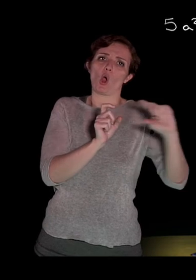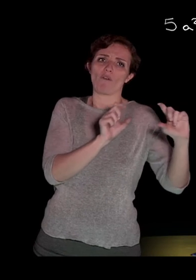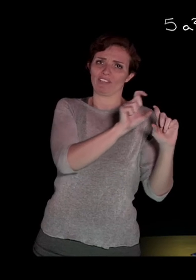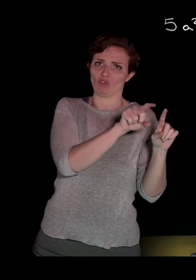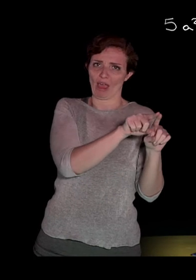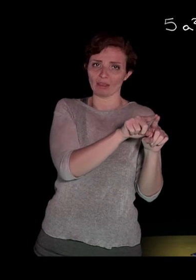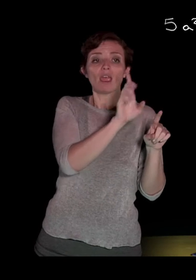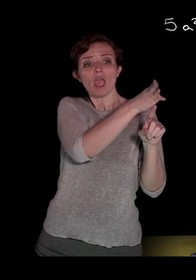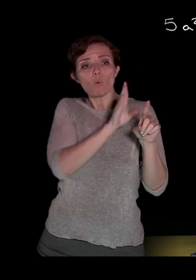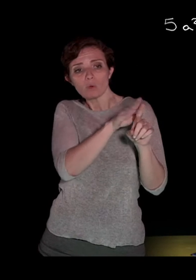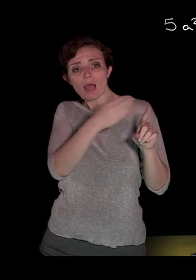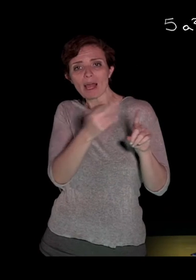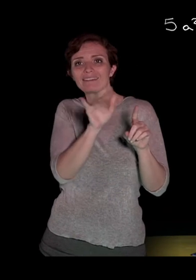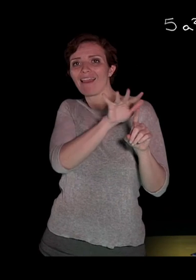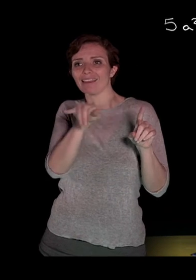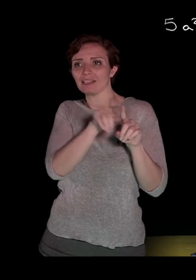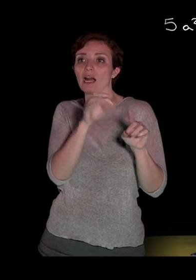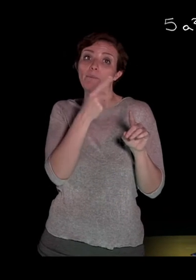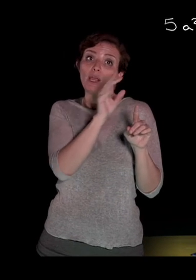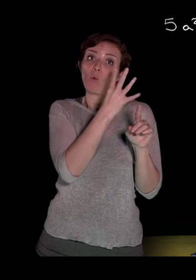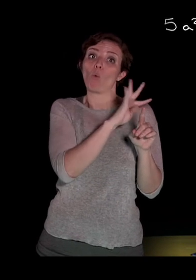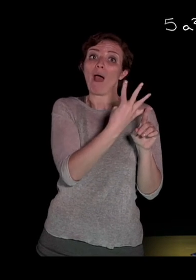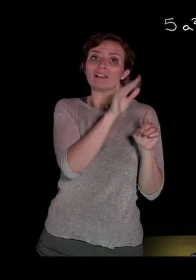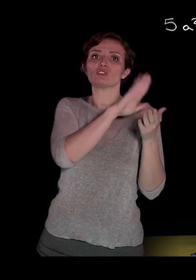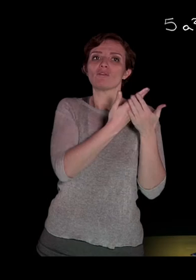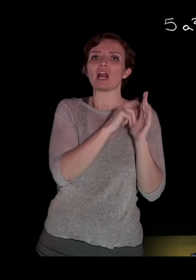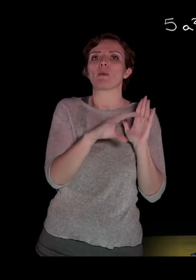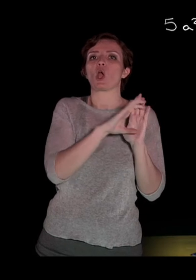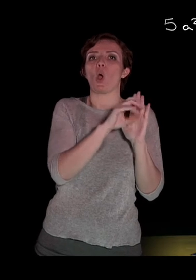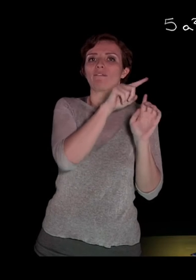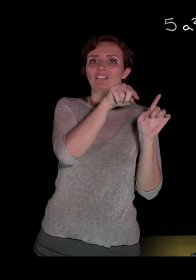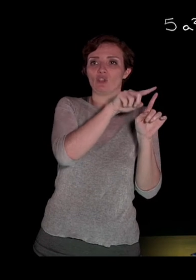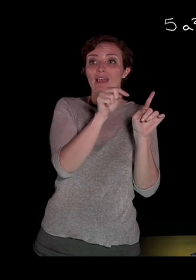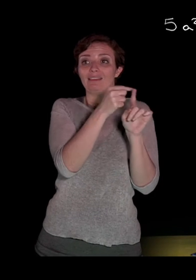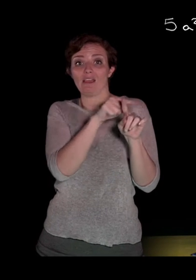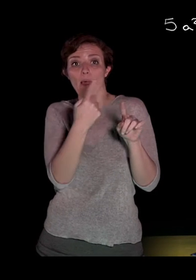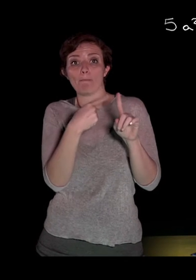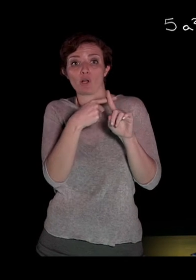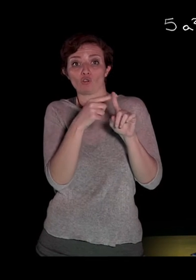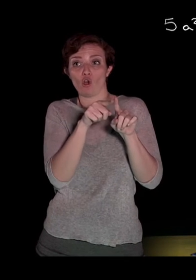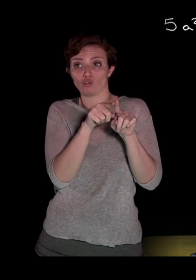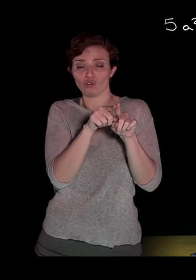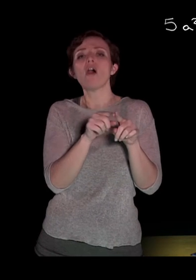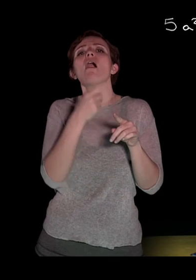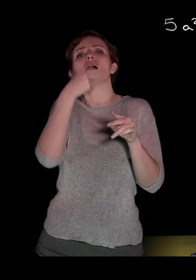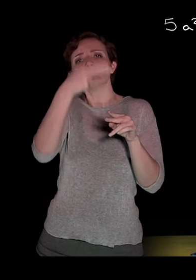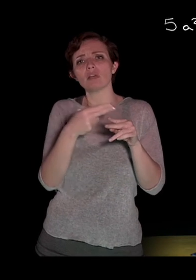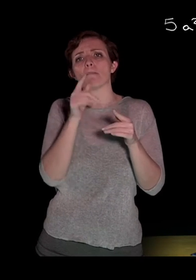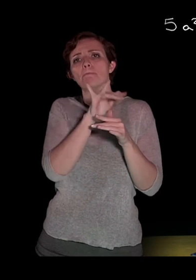Questo, per l'appunto, viene chiamato coefficiente del monomio, mentre il prodotto tra le varie lettere con le loro esponenti si chiama parte letterale. In questo esempio possiamo